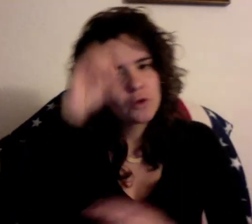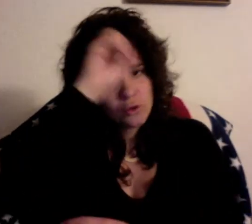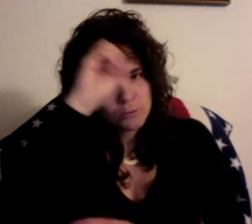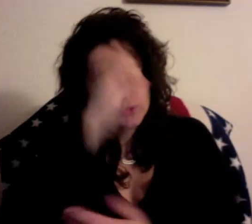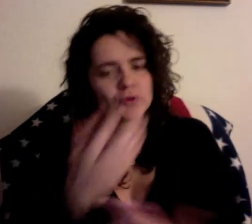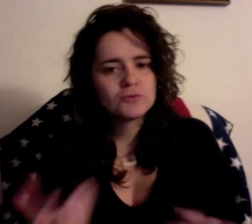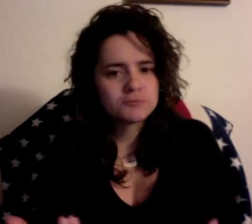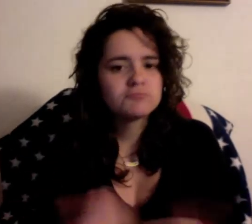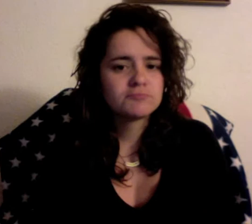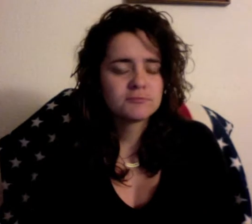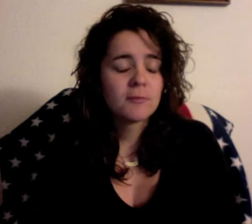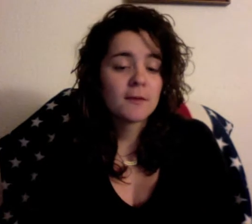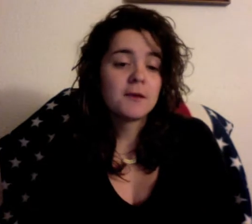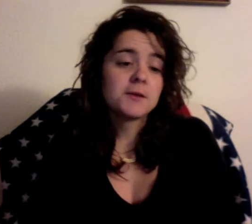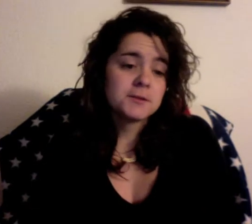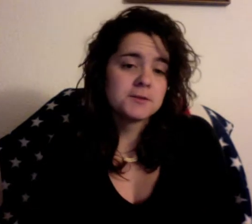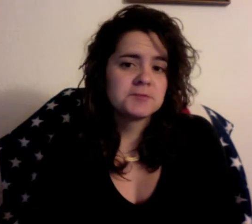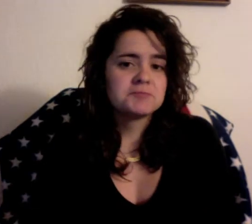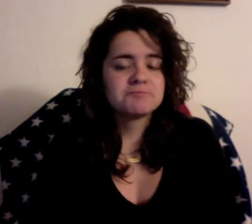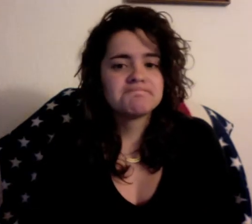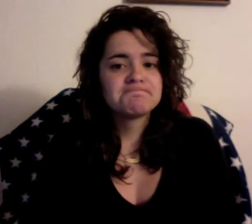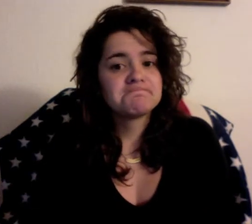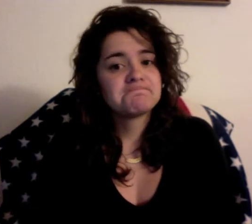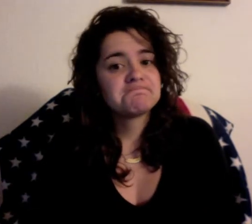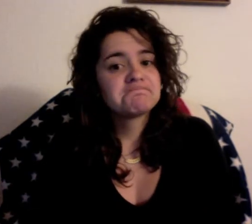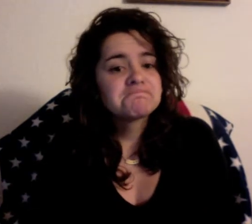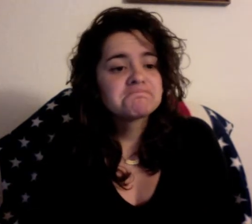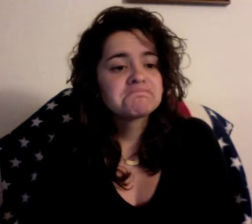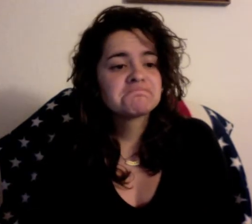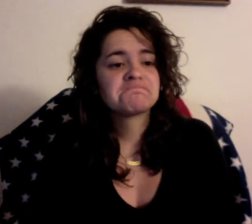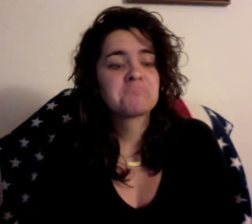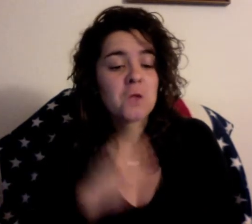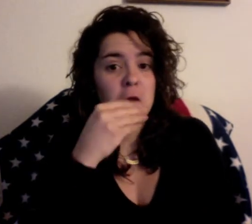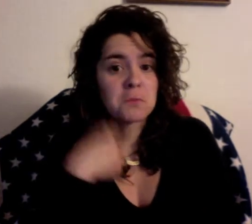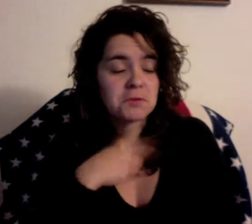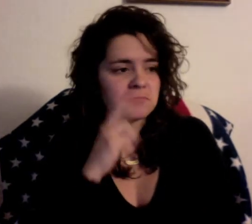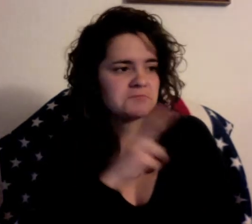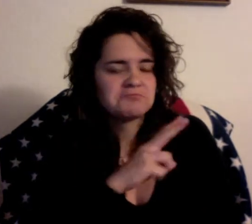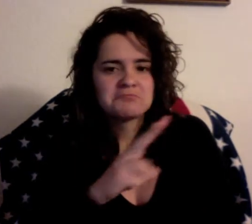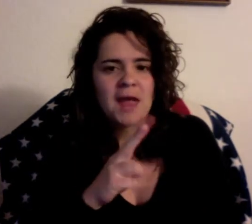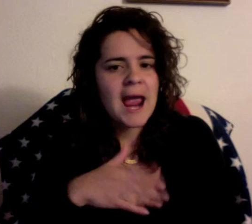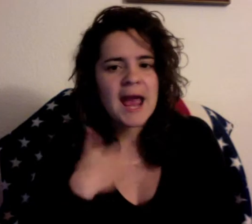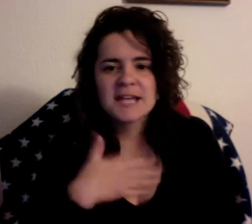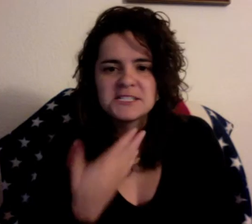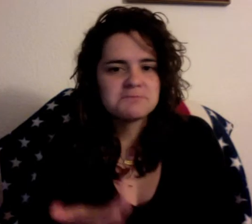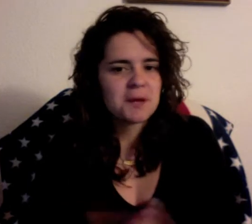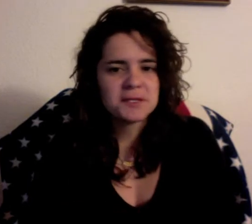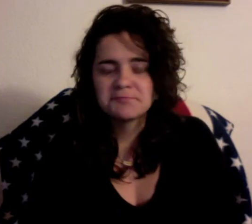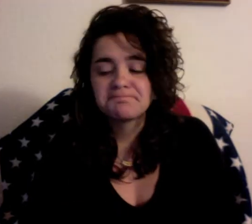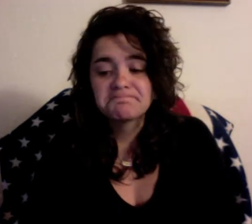conoce y no te gustaría recibir de tu madre. ¿Qué pasa si quiero que me haga un dedo? Sí. Pero no encuentro un sitio. Siempre